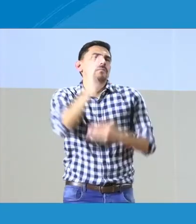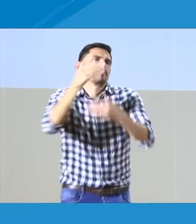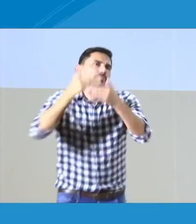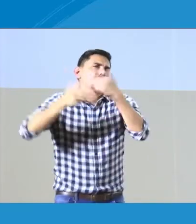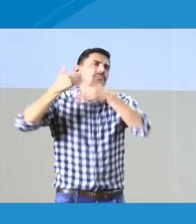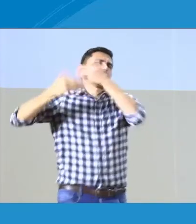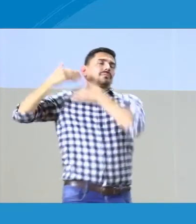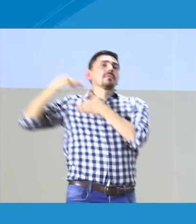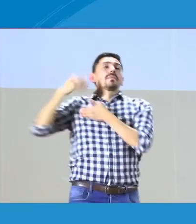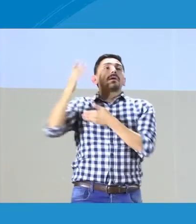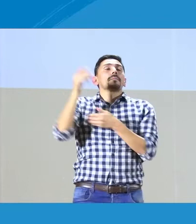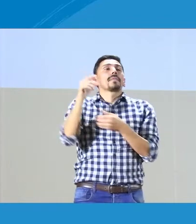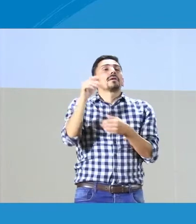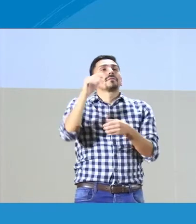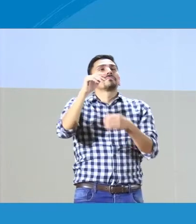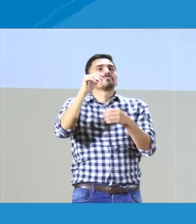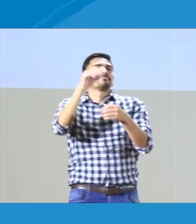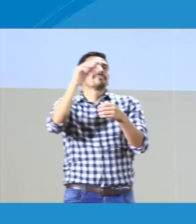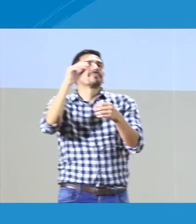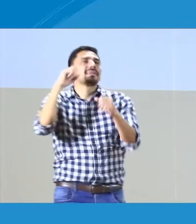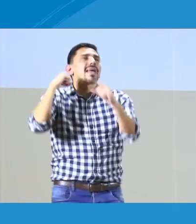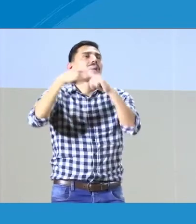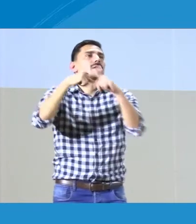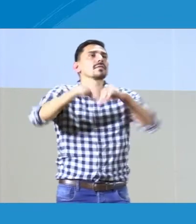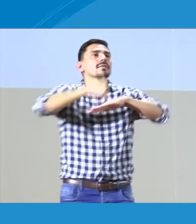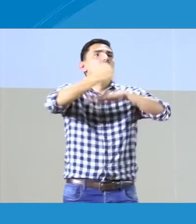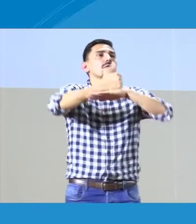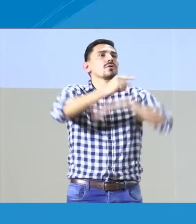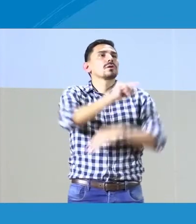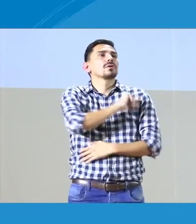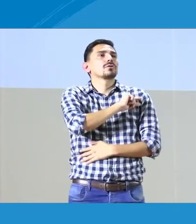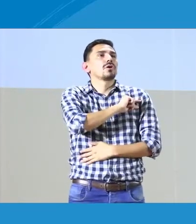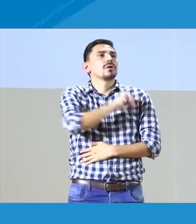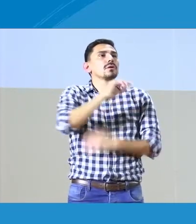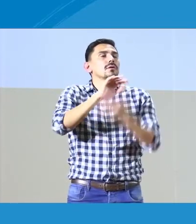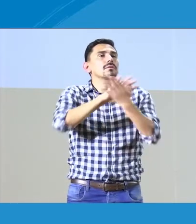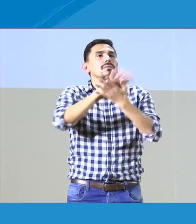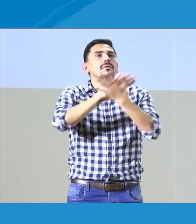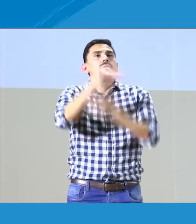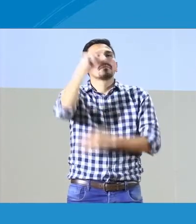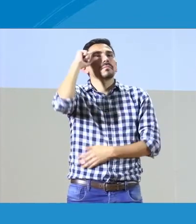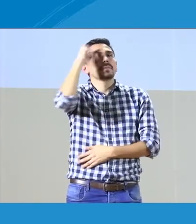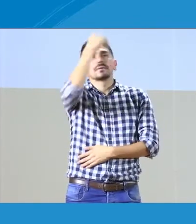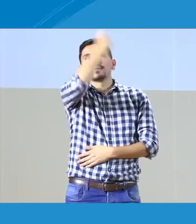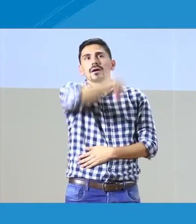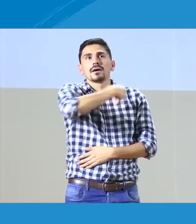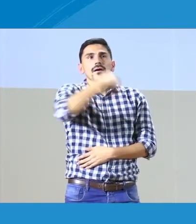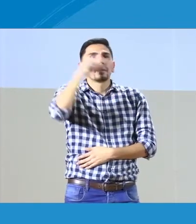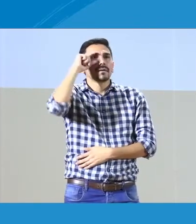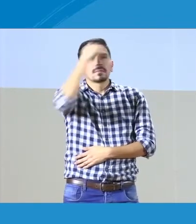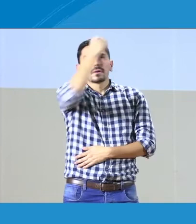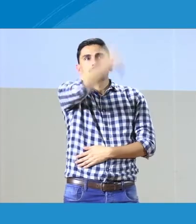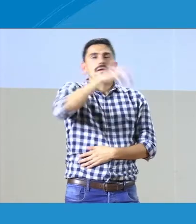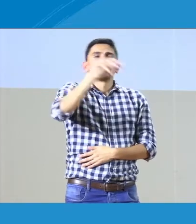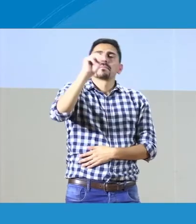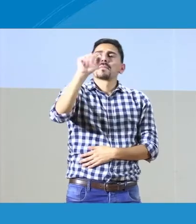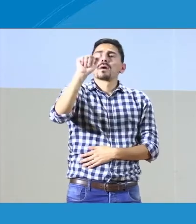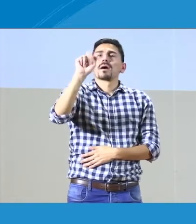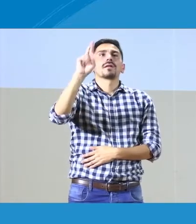Y, pues, ¿de dónde surgió esto? Como ustedes saben, la exdirectora del